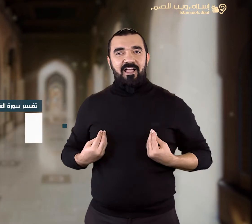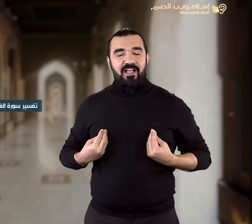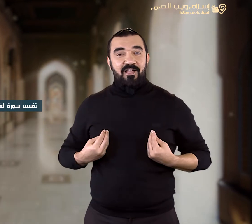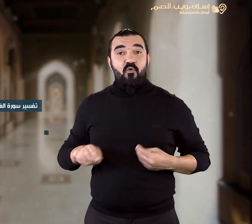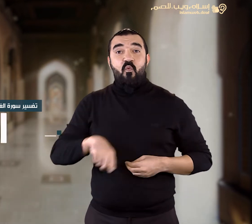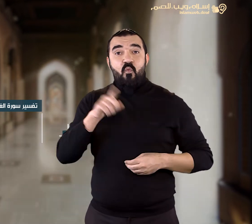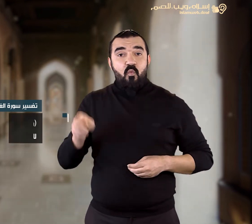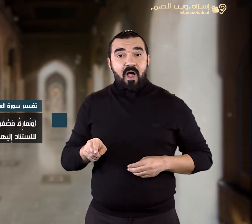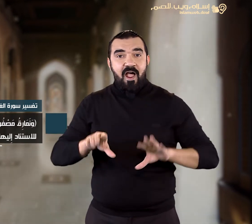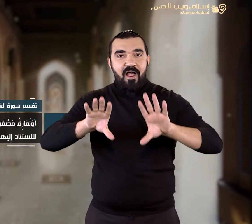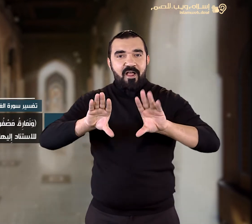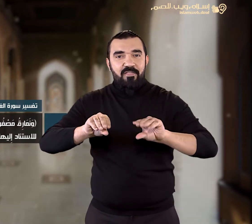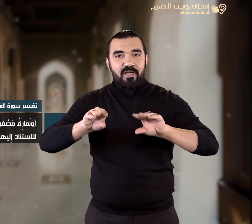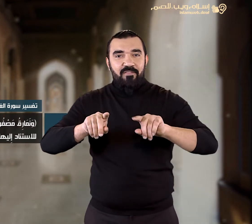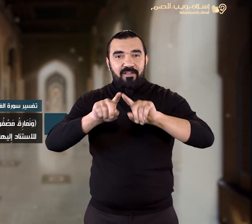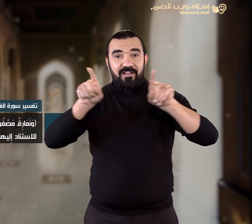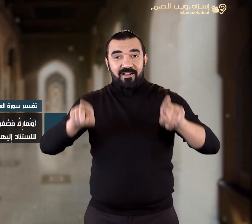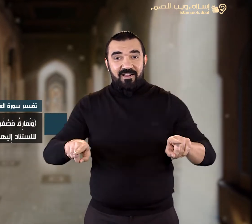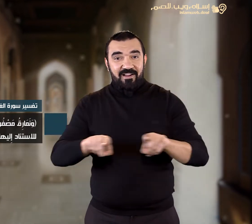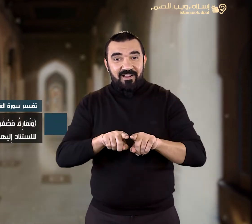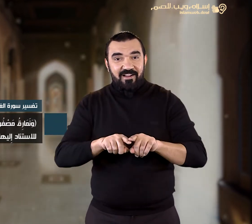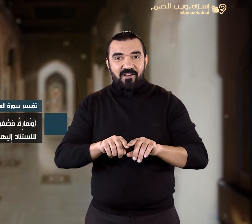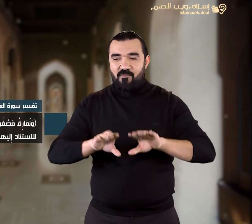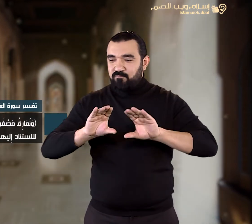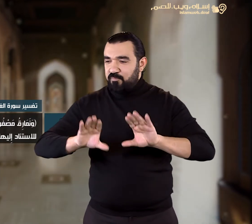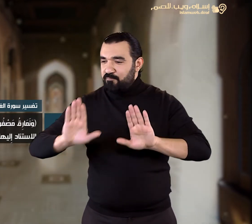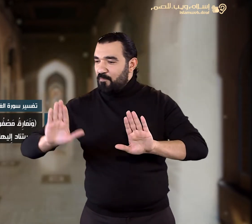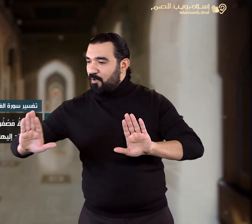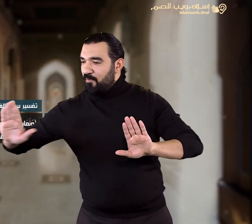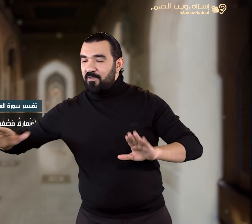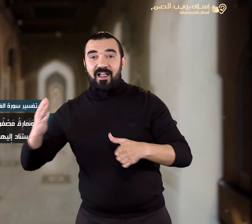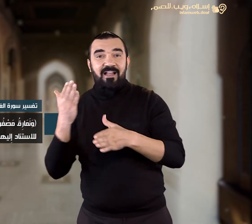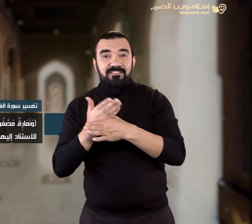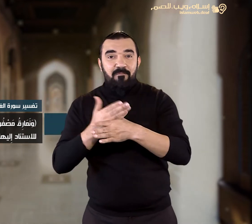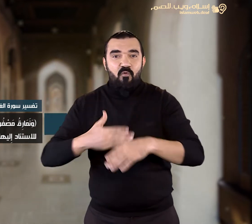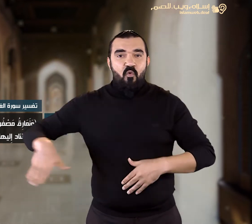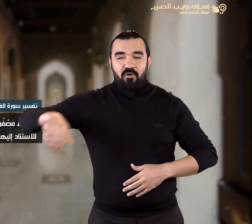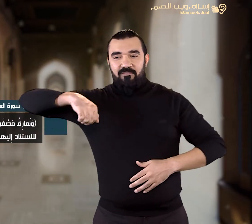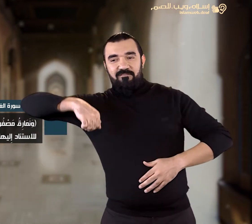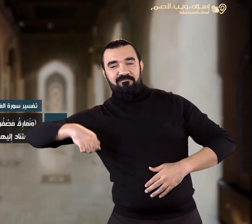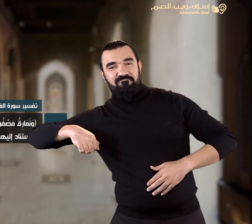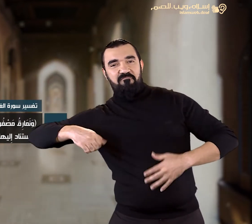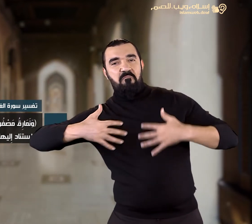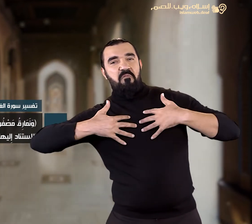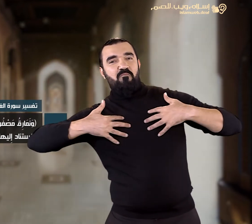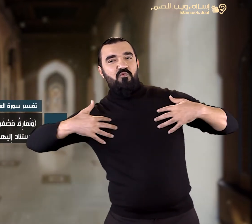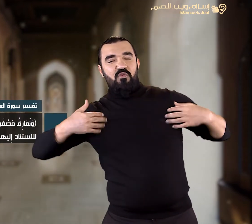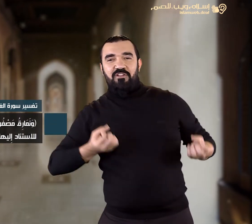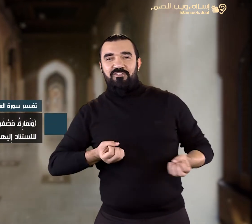ونمارق مصفوفة وهي الوسائد التي صف بعضها إلى بعض للسناد إليها